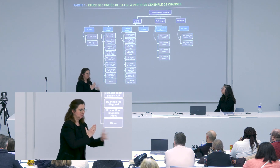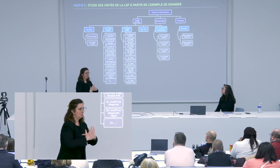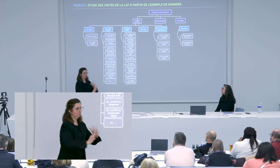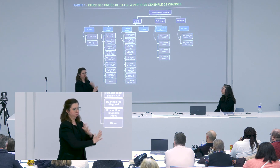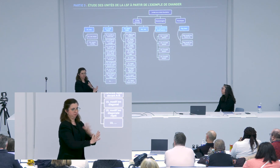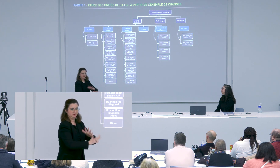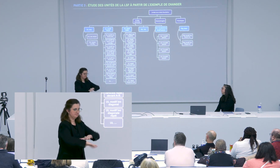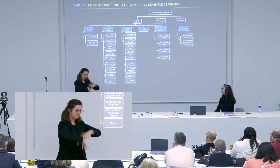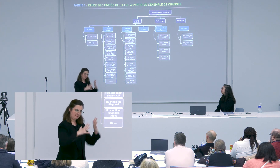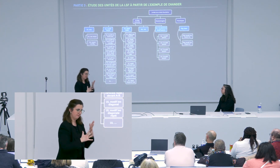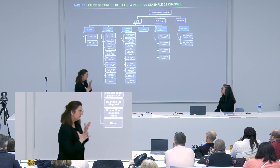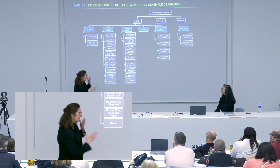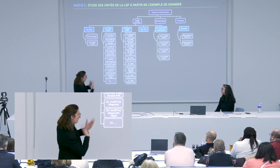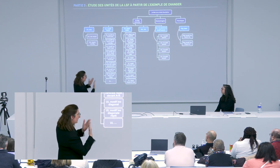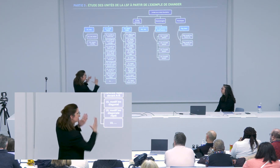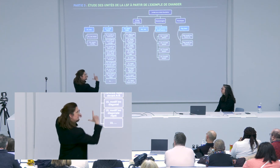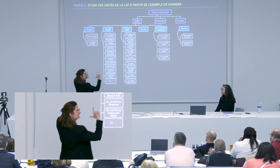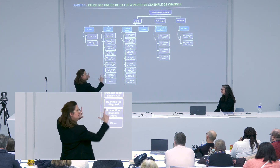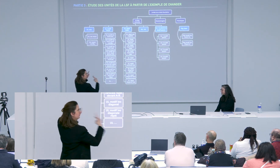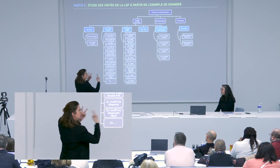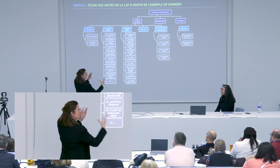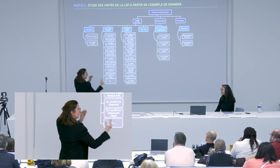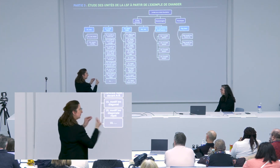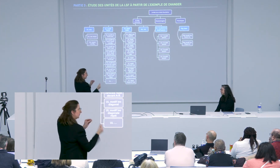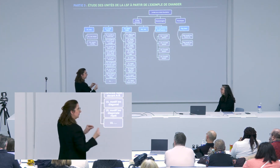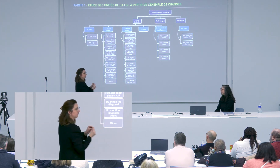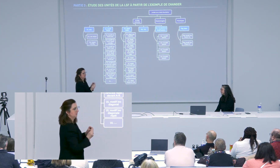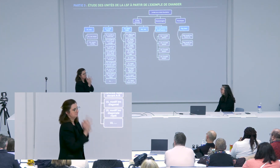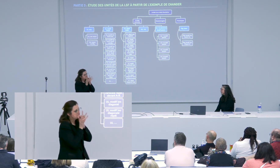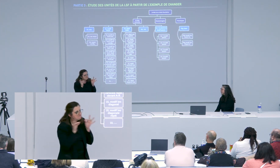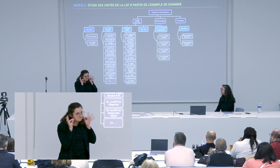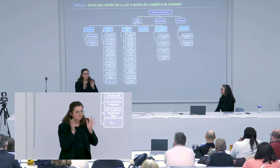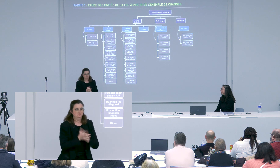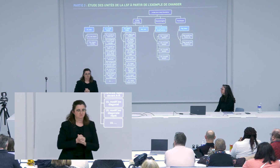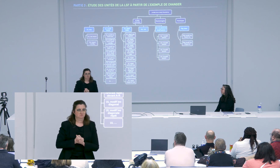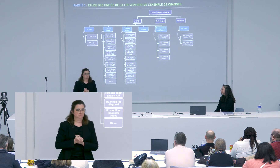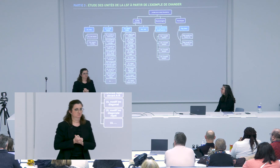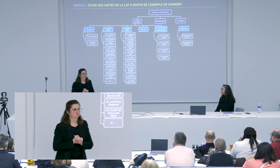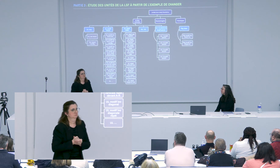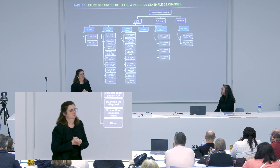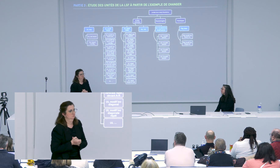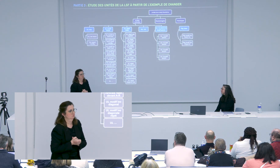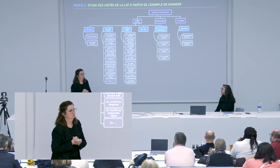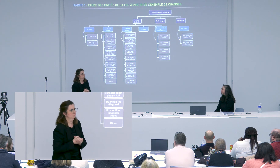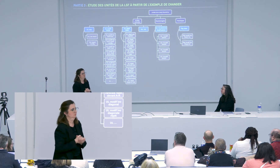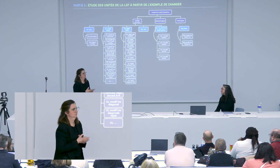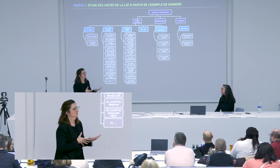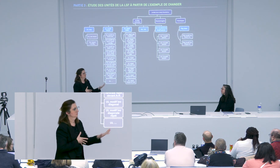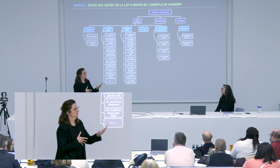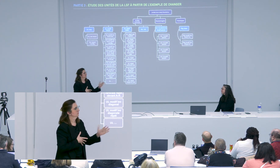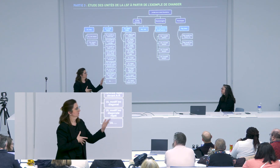réfléchissais à des méthodes visuelles pour vous enseigner le français sans